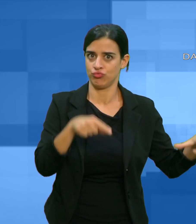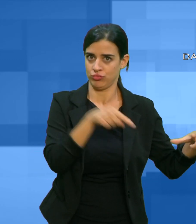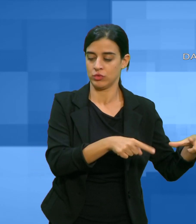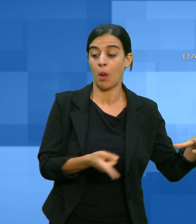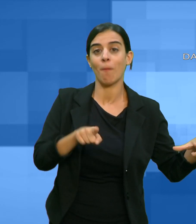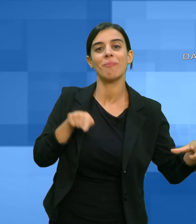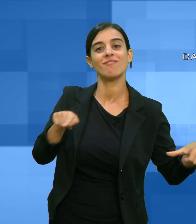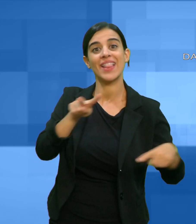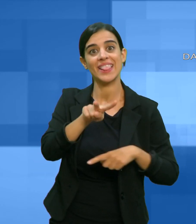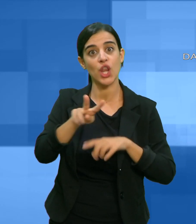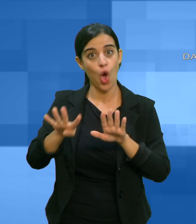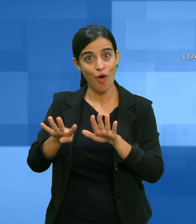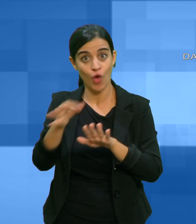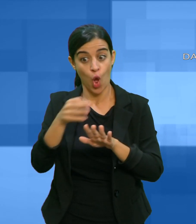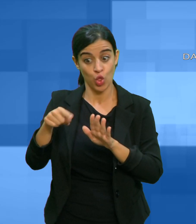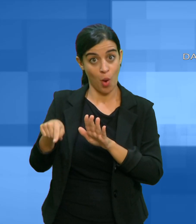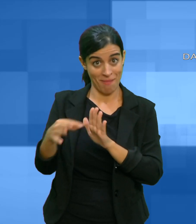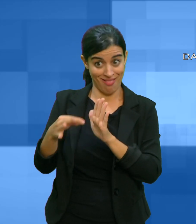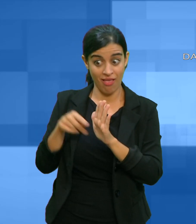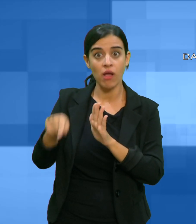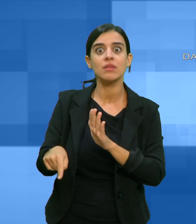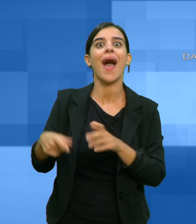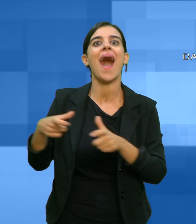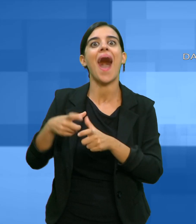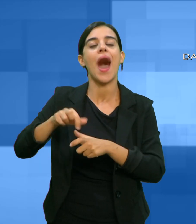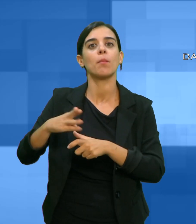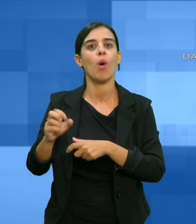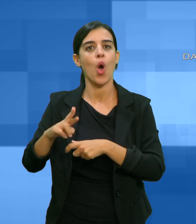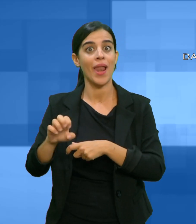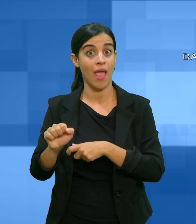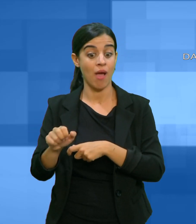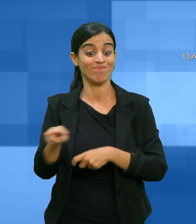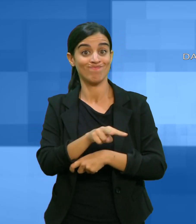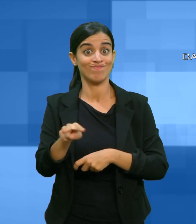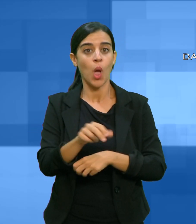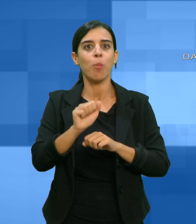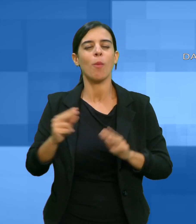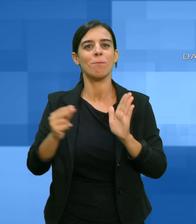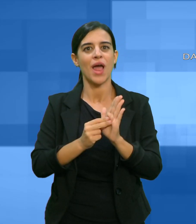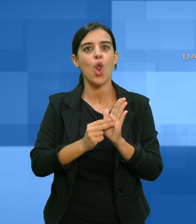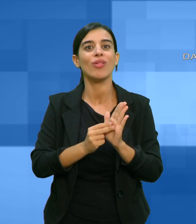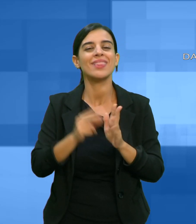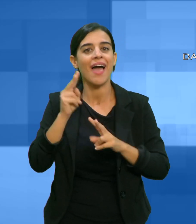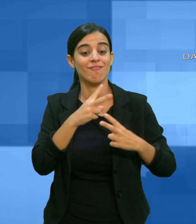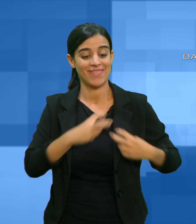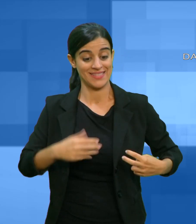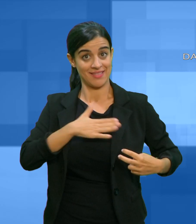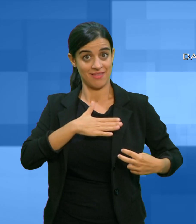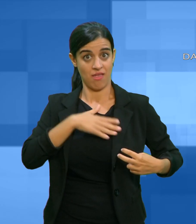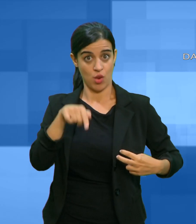il 29 ad Arborea si potranno prenotare visite senologiche contattando